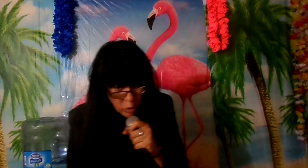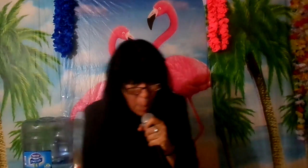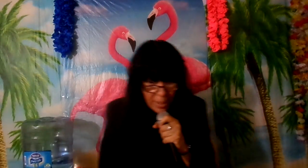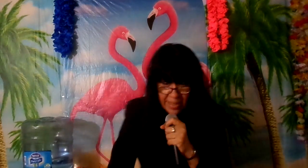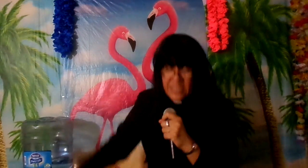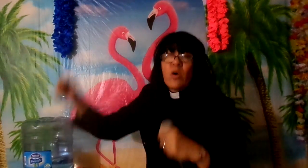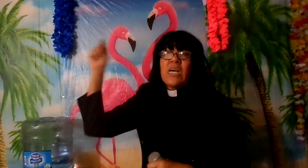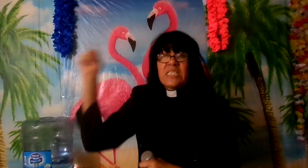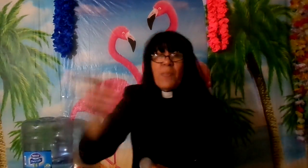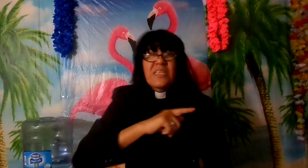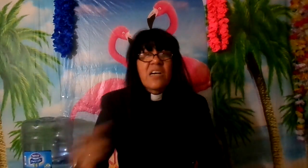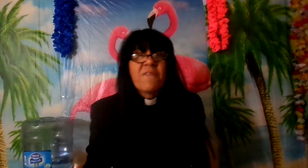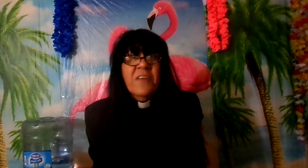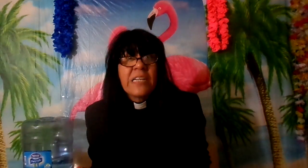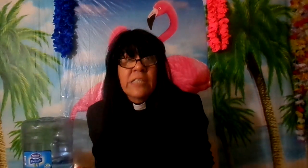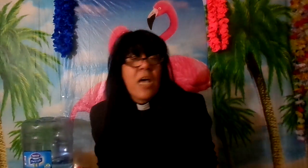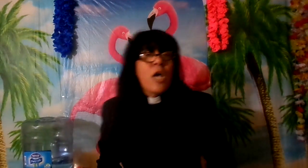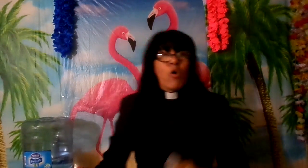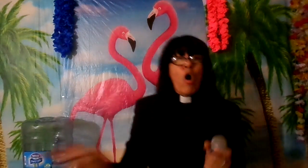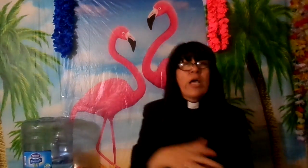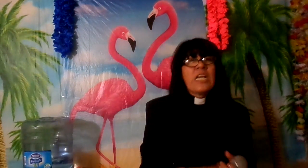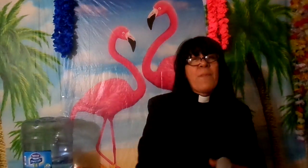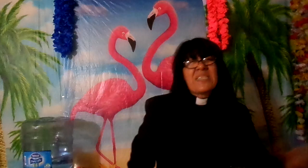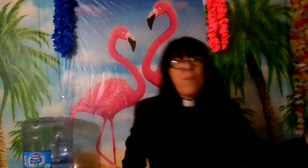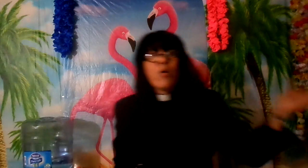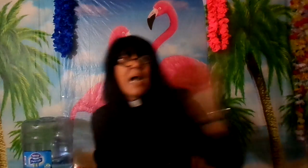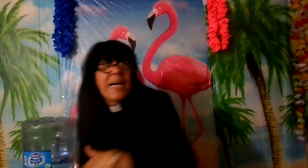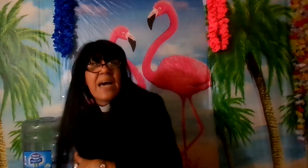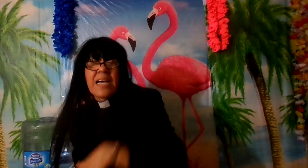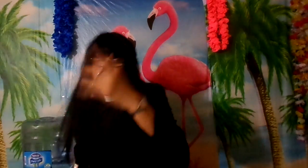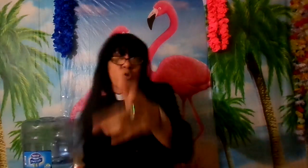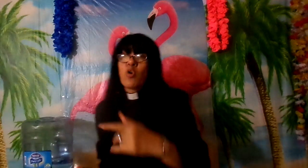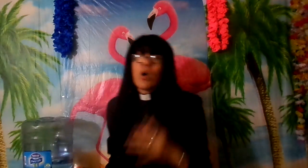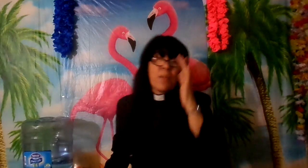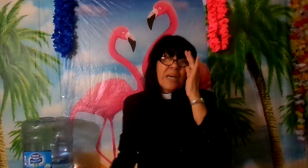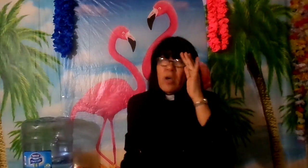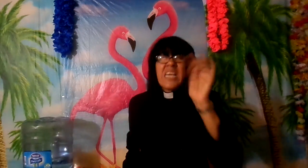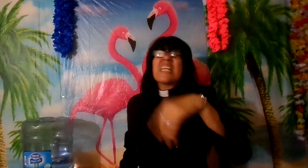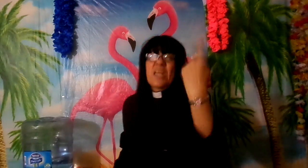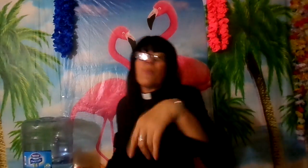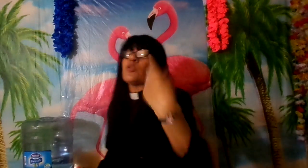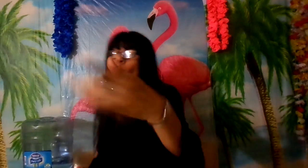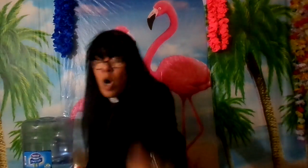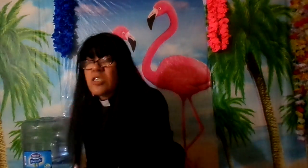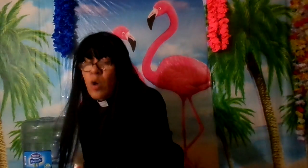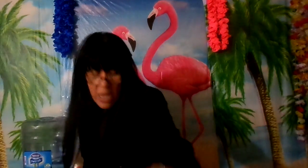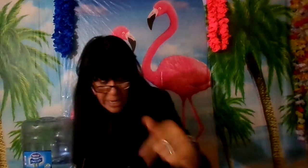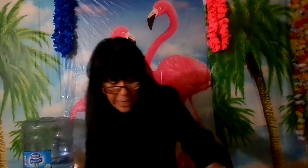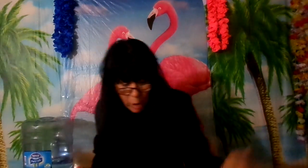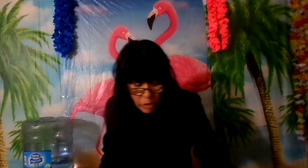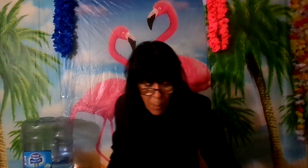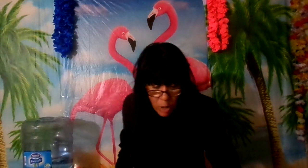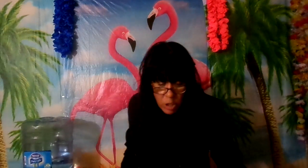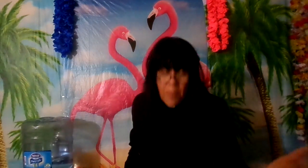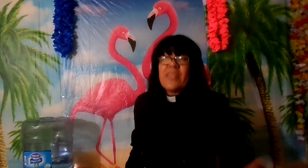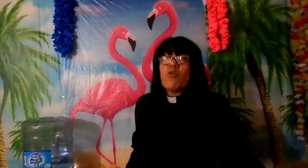nombre de Jesús se pasan al frente cogen y le pasan por la cara esos son hermanos irrepetuosos y estos demonios le pidieron